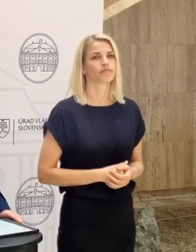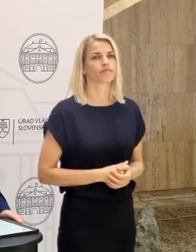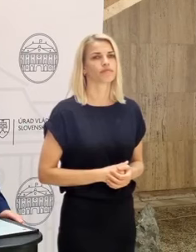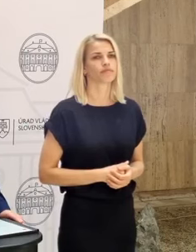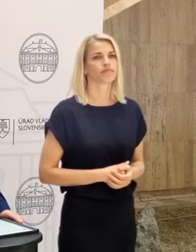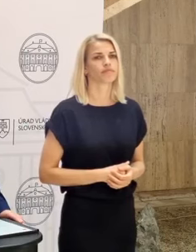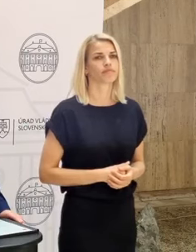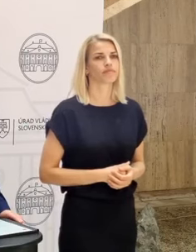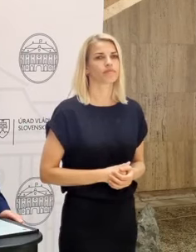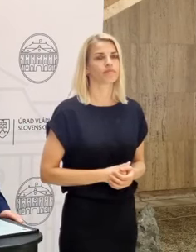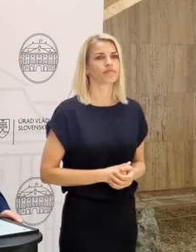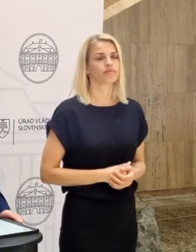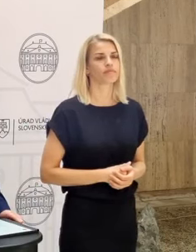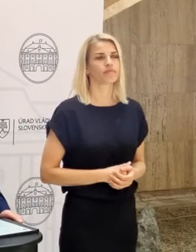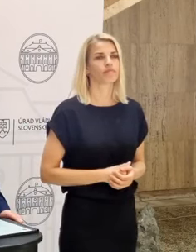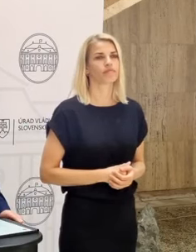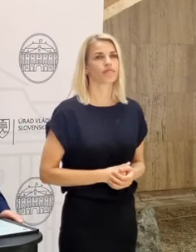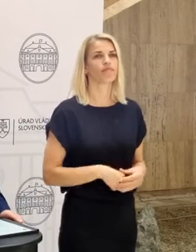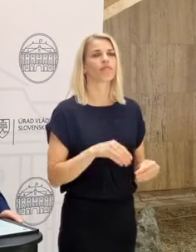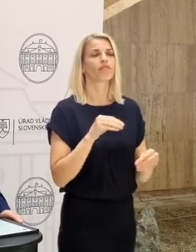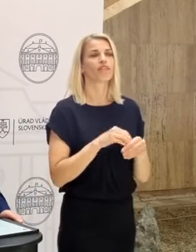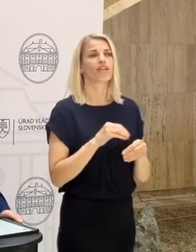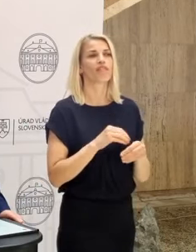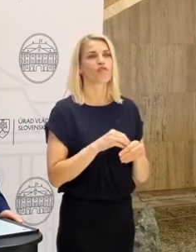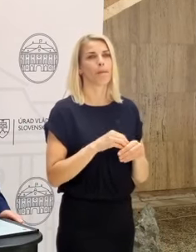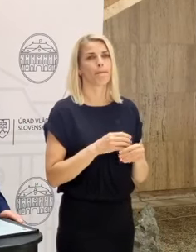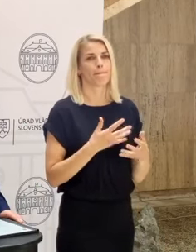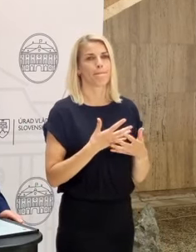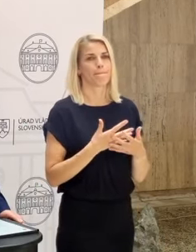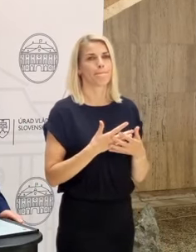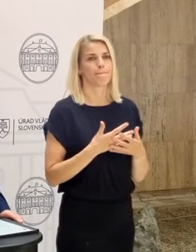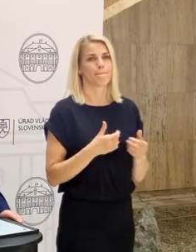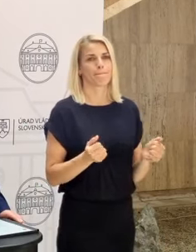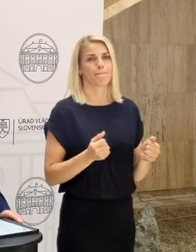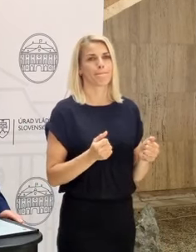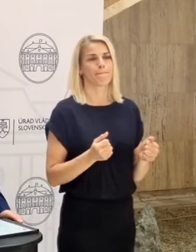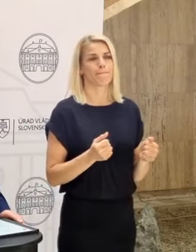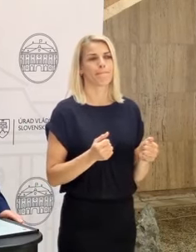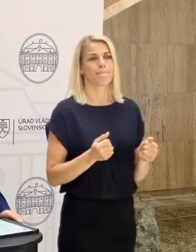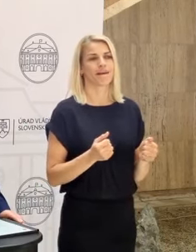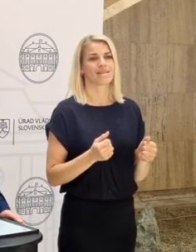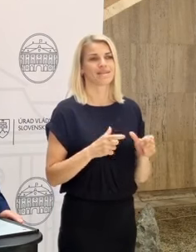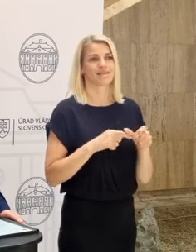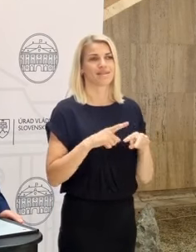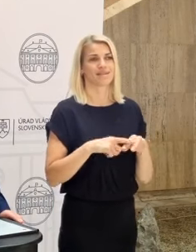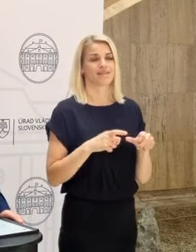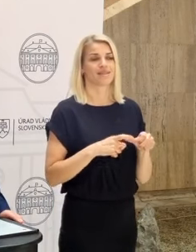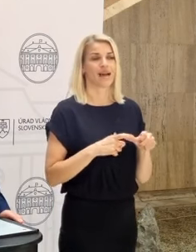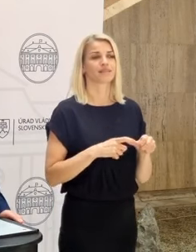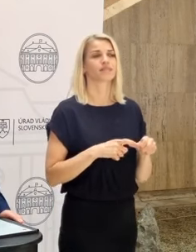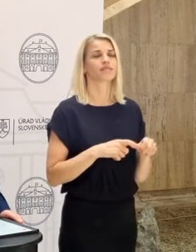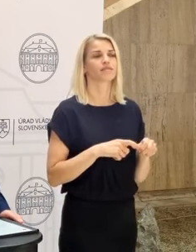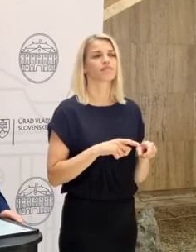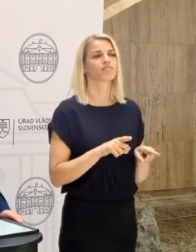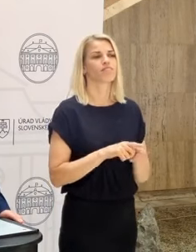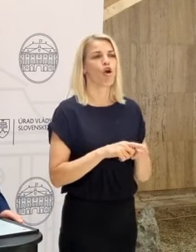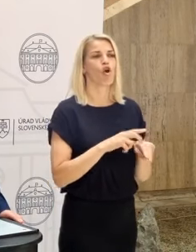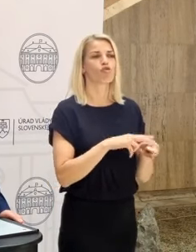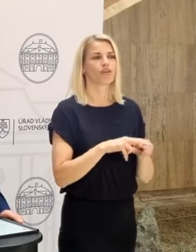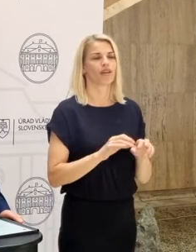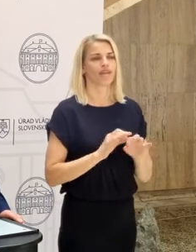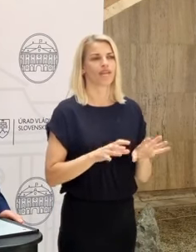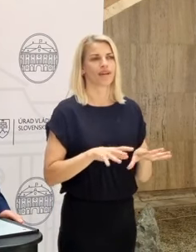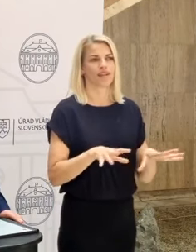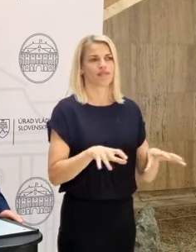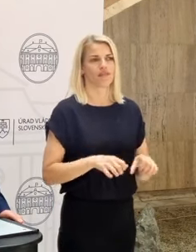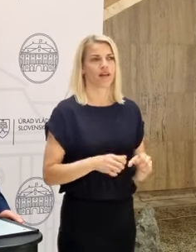nepodarilo celkom schváliť to, čo sa teda bez SAS schváliť podarilo. No nemám takú informáciu. Pokiaľ som pozeral